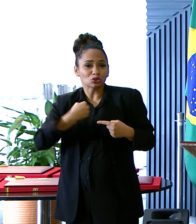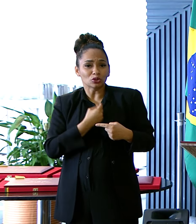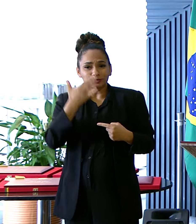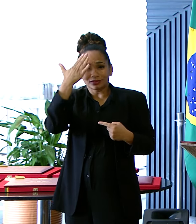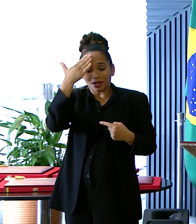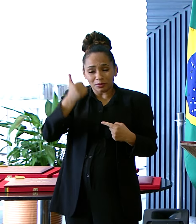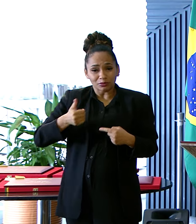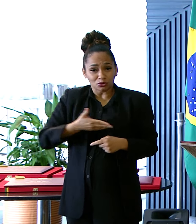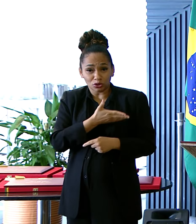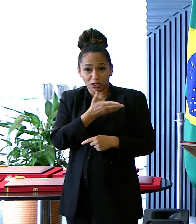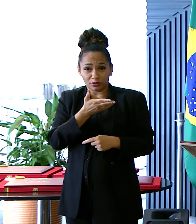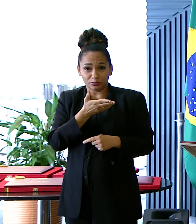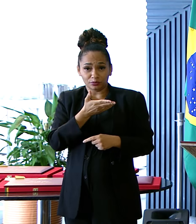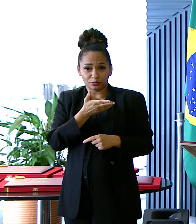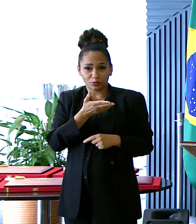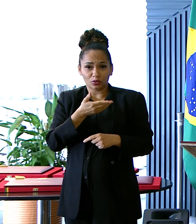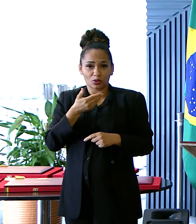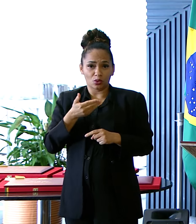O senhor